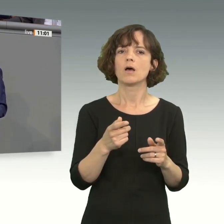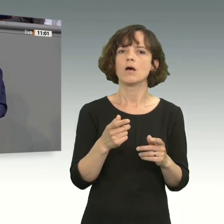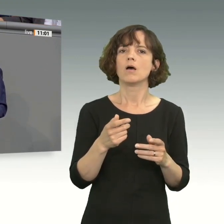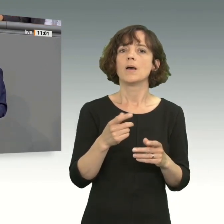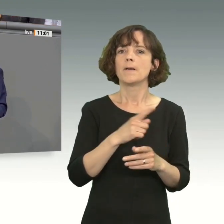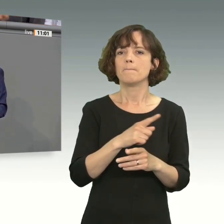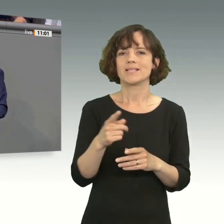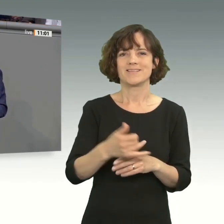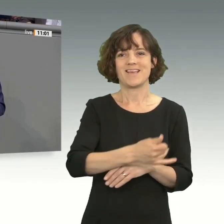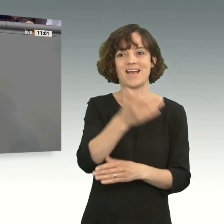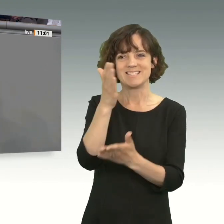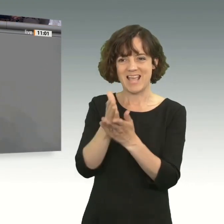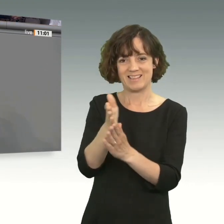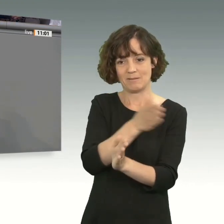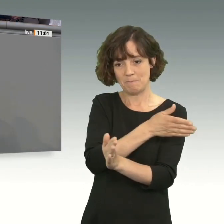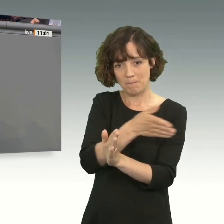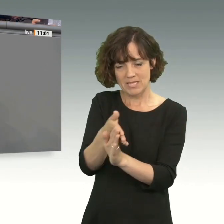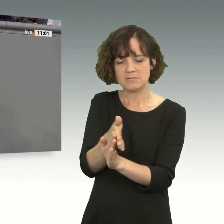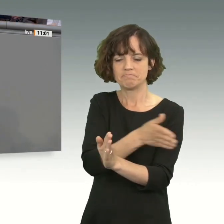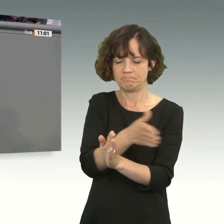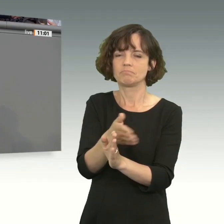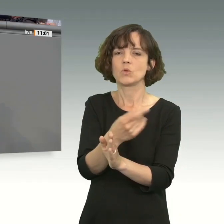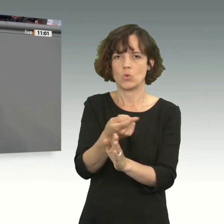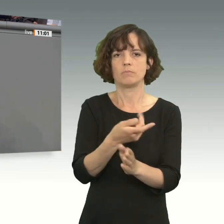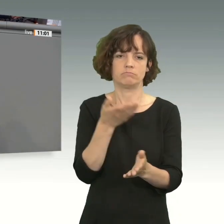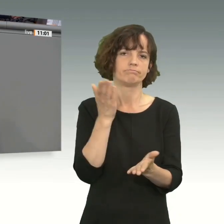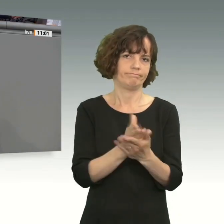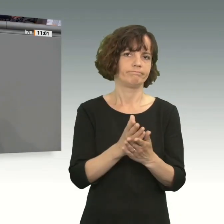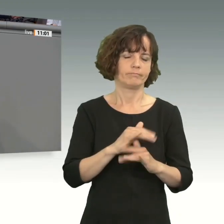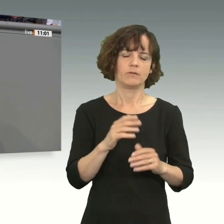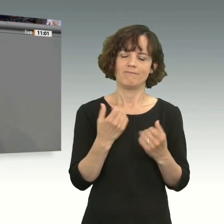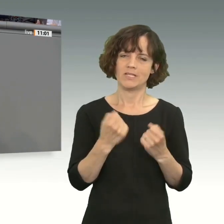bis zum Ende des Jahres geben. Und davon bin ich zutiefst überzeugt. Glück auf!